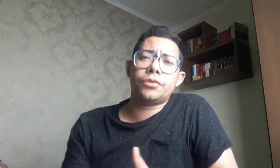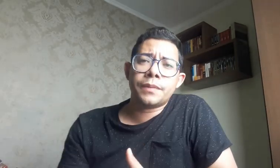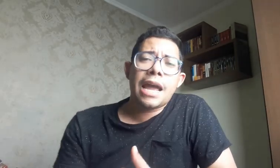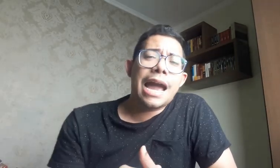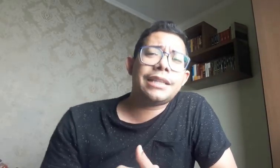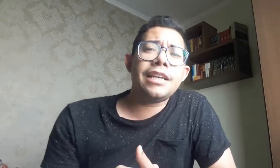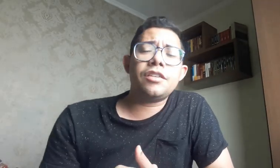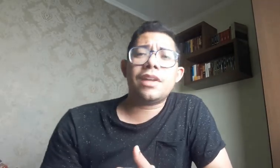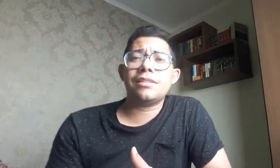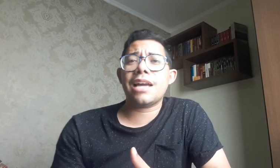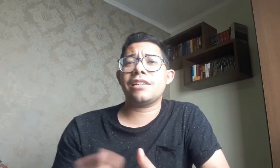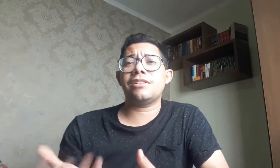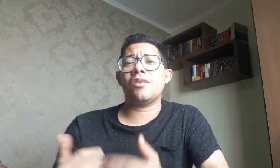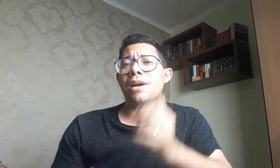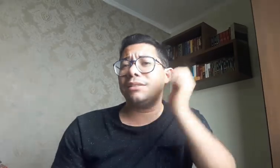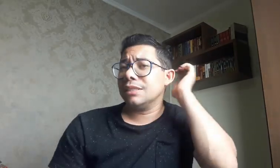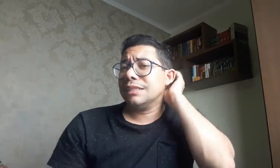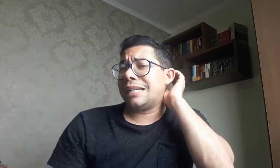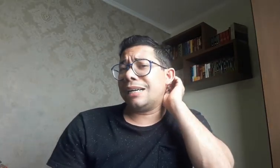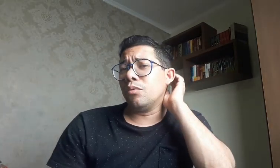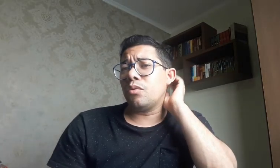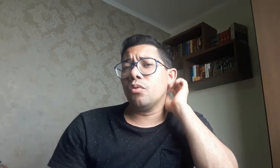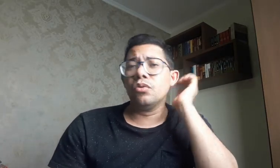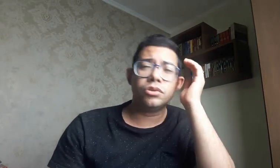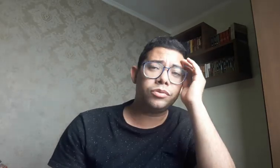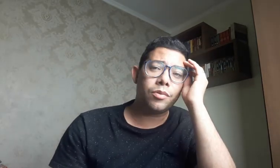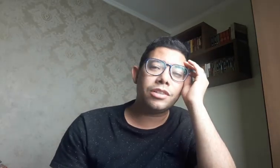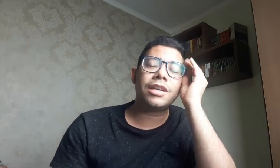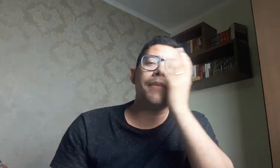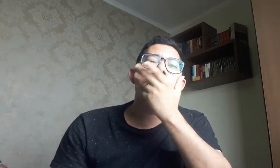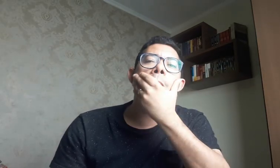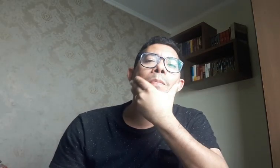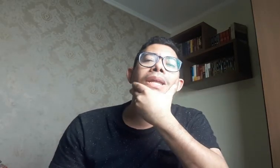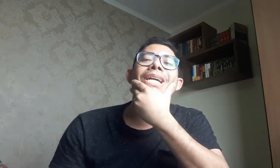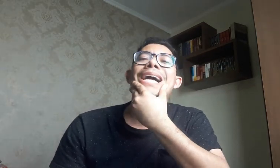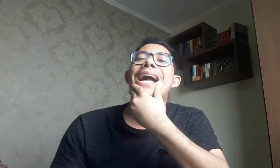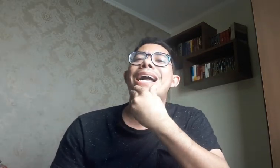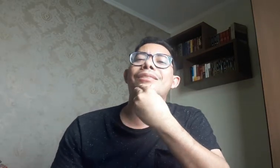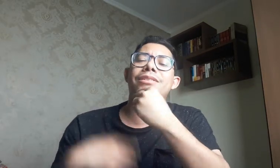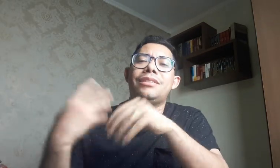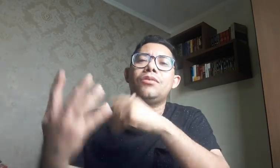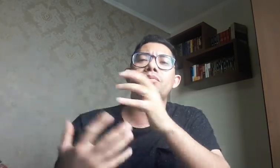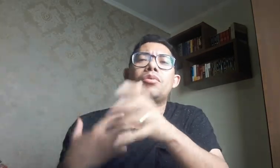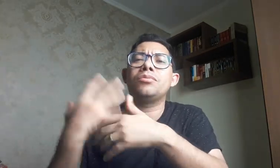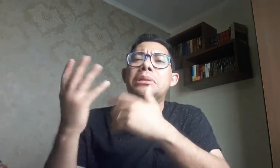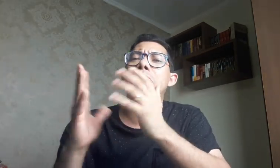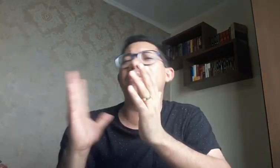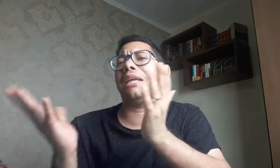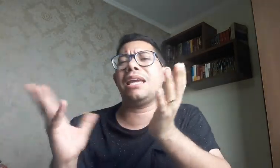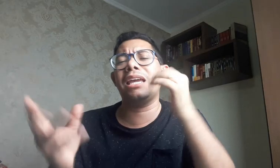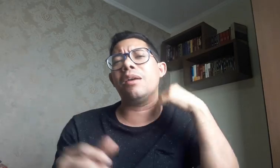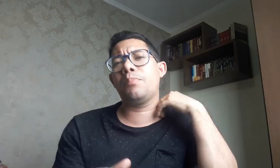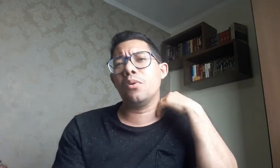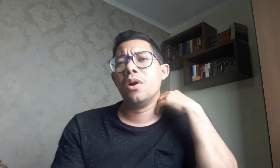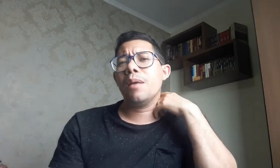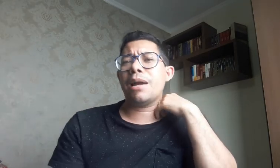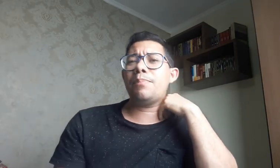Aí tem gente que fala assim, Ah, Gesi, mas um curso eu acho que é meio complicado, assim, não estou com tanto tempo para ir